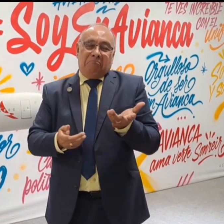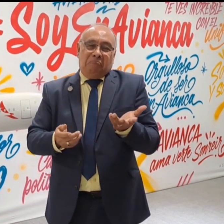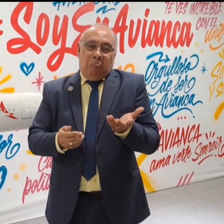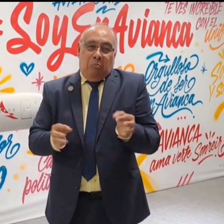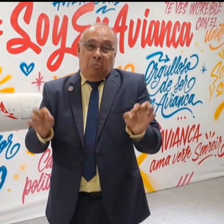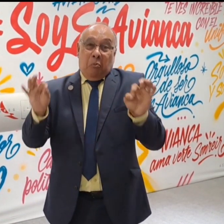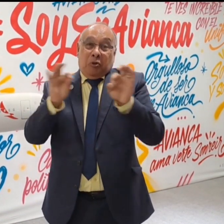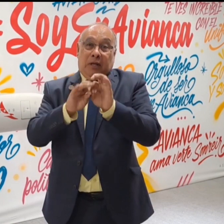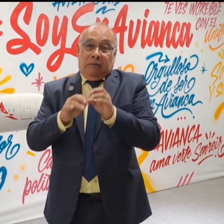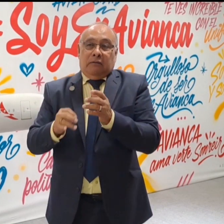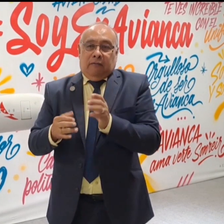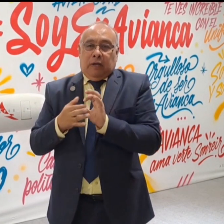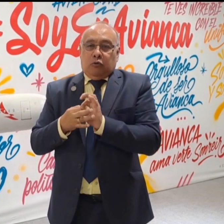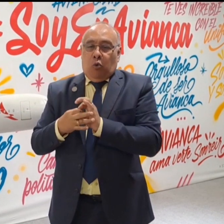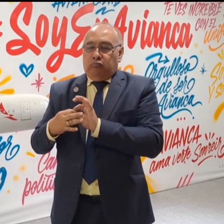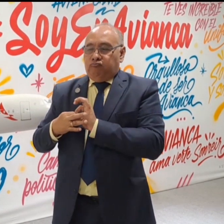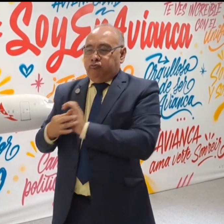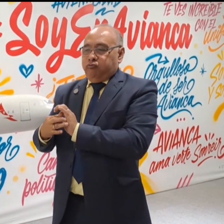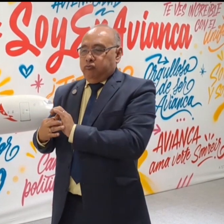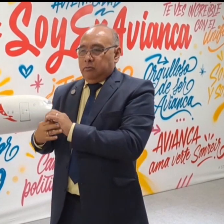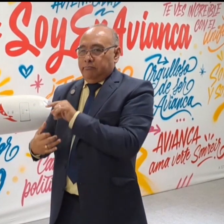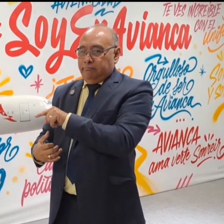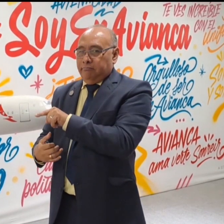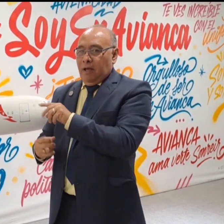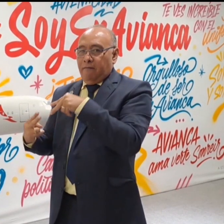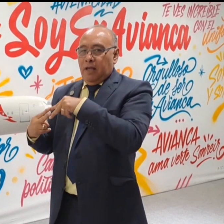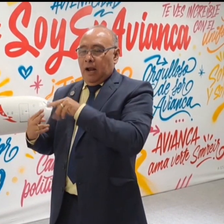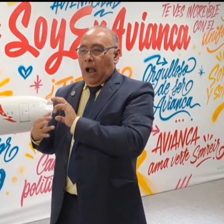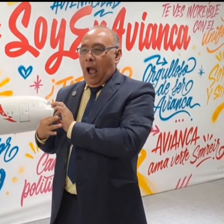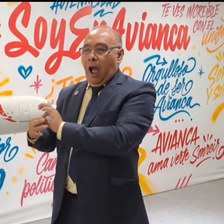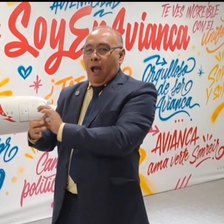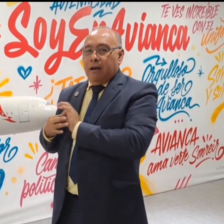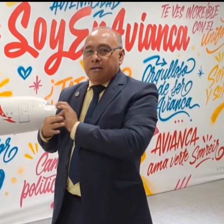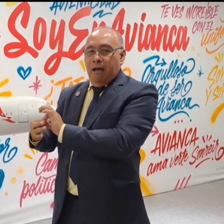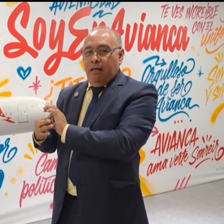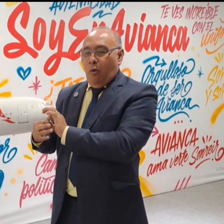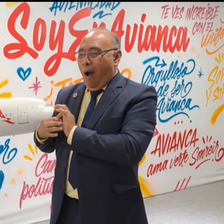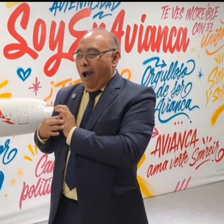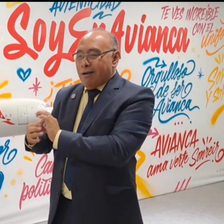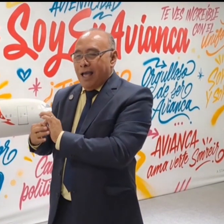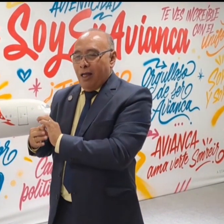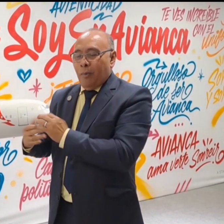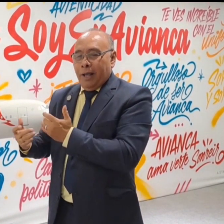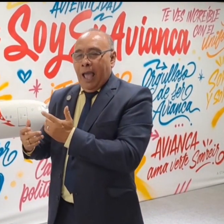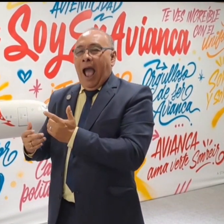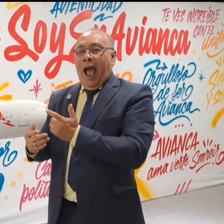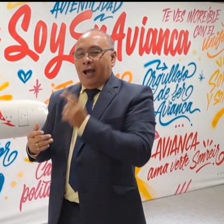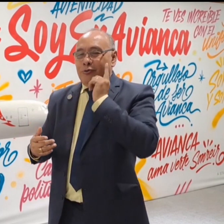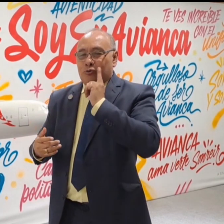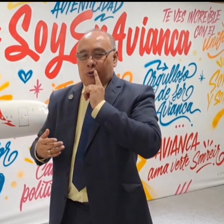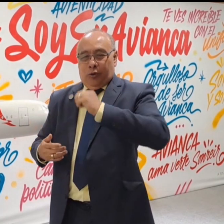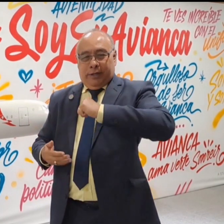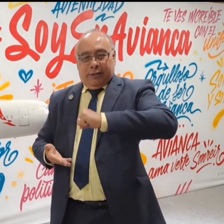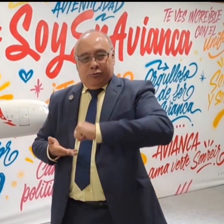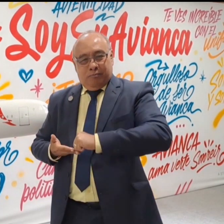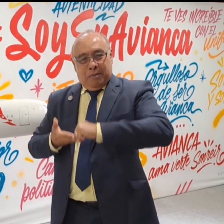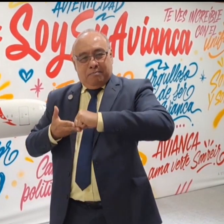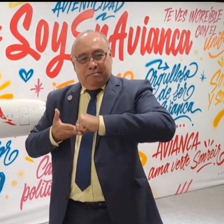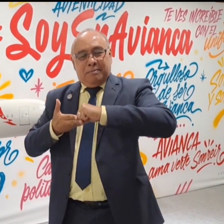procesos de suma importancia en donde FENASCOL ve a Avianca como un aliado con el fin de reivindicar los derechos de las personas sordas.